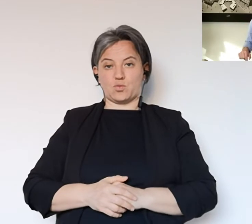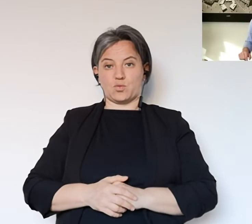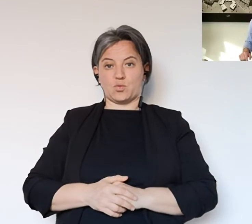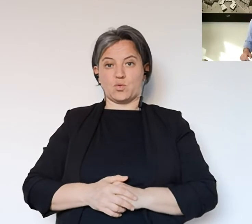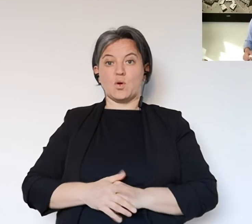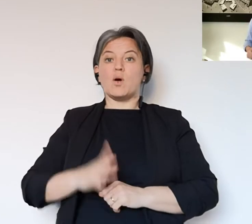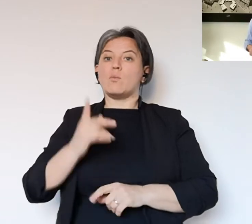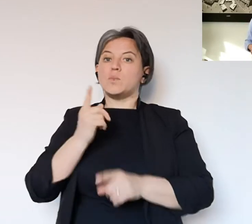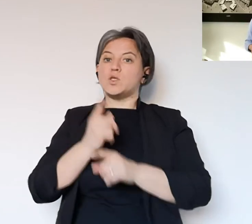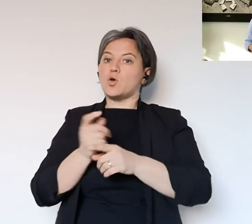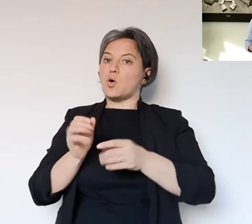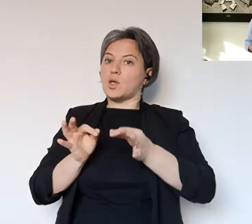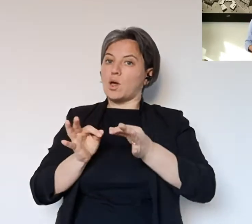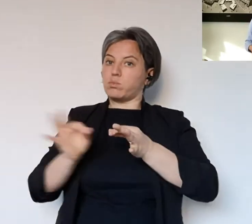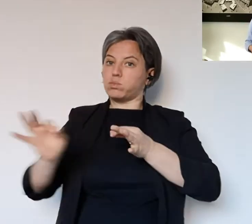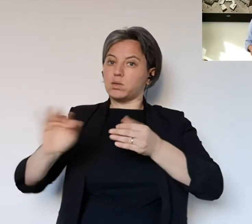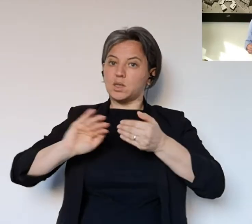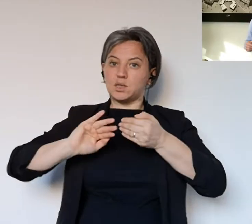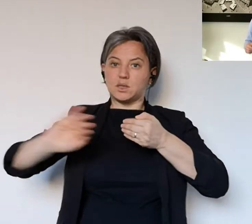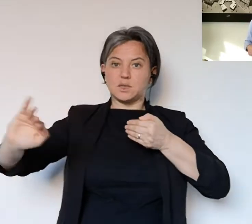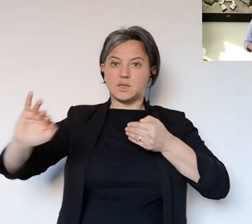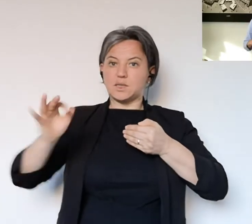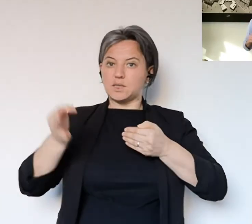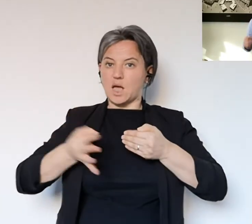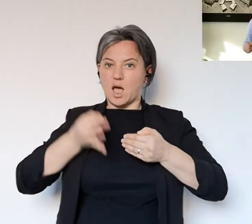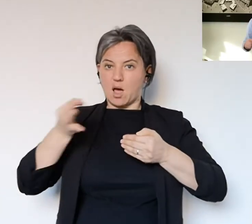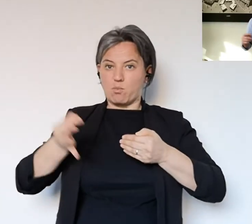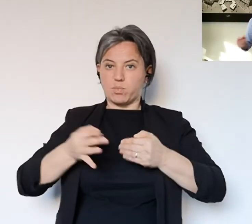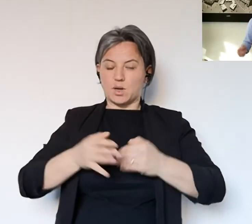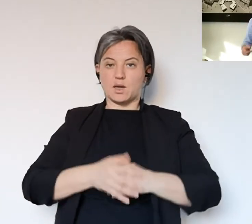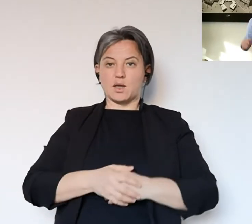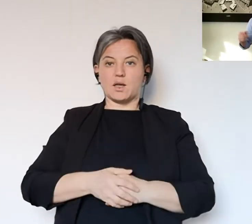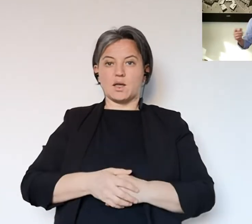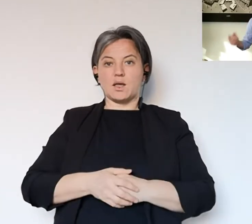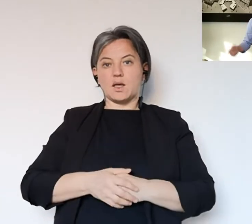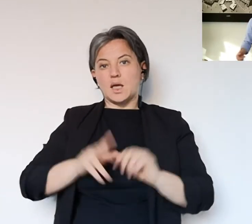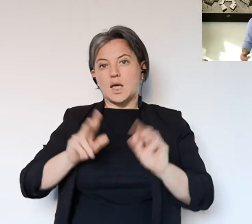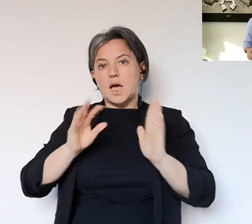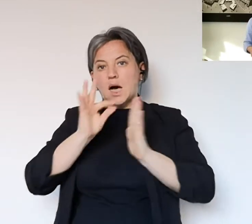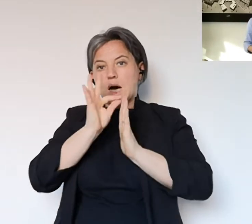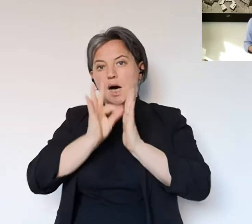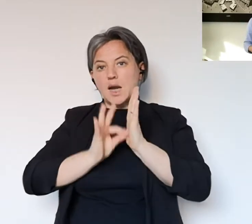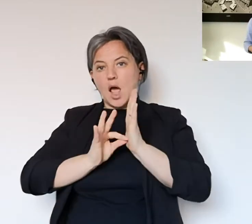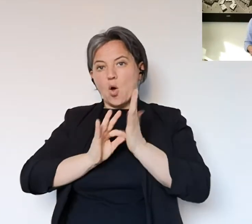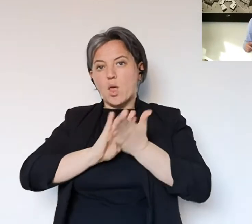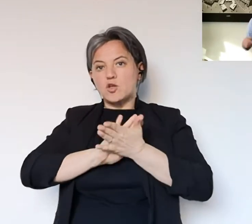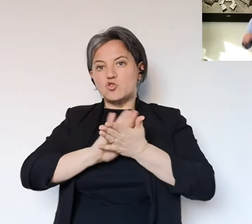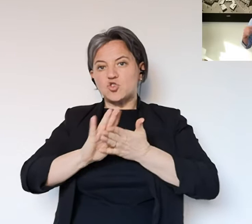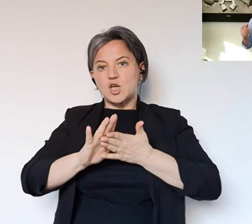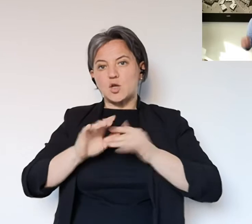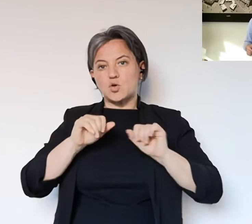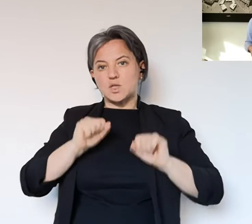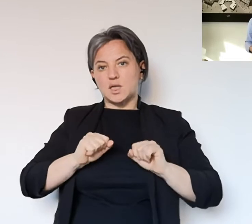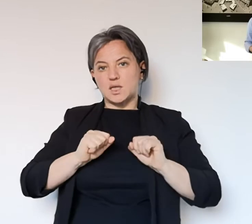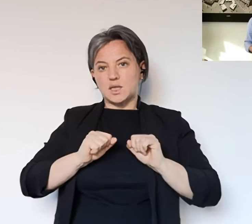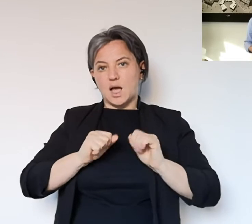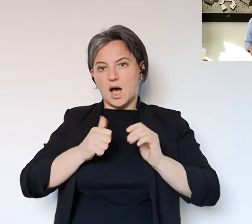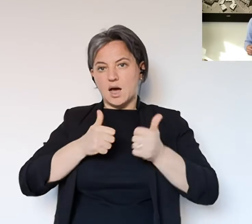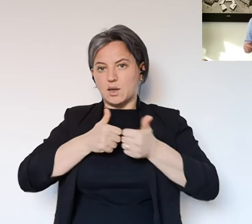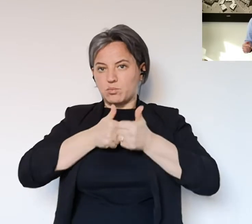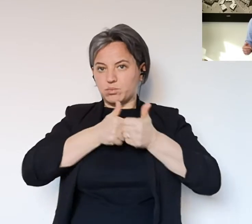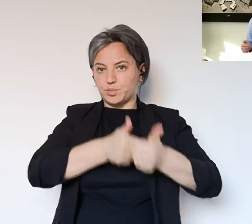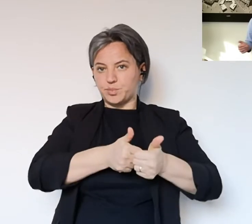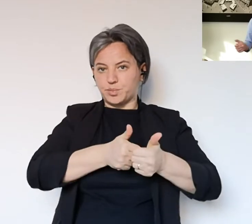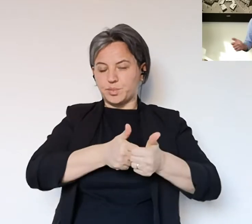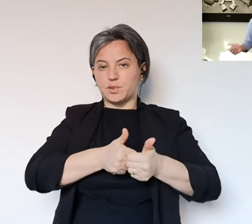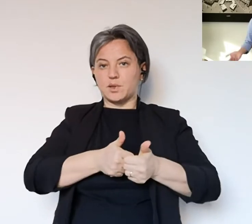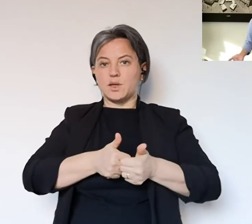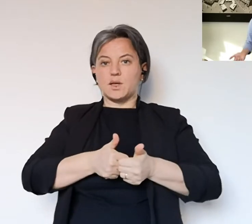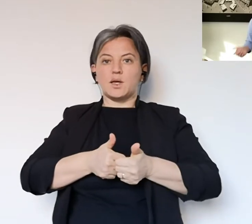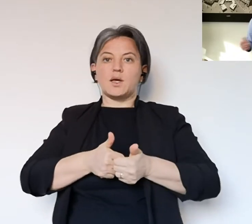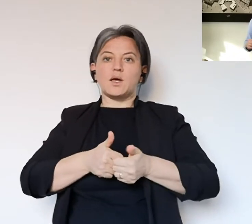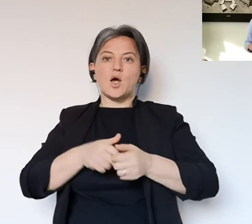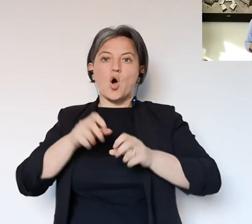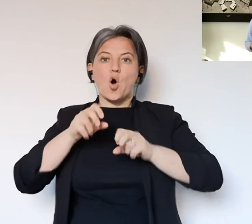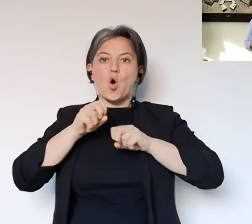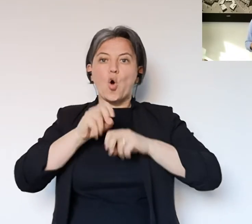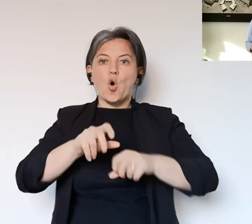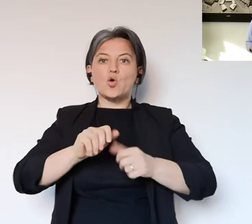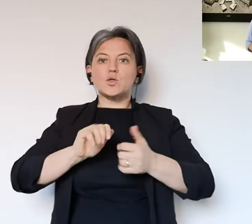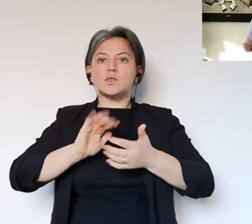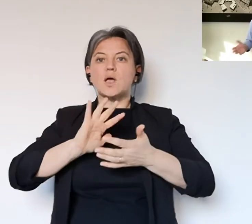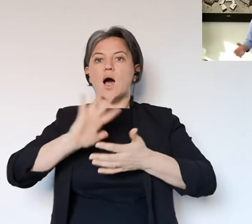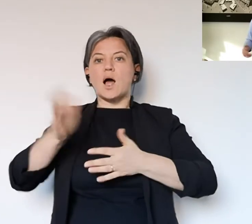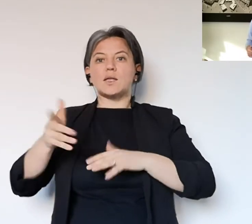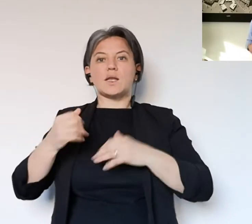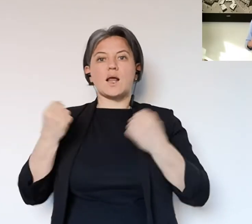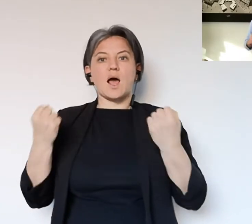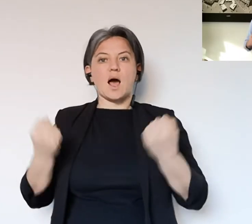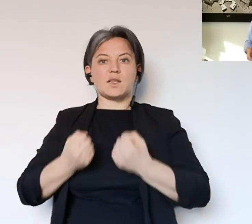'aperto con il rispetto ovviamente del distanziamento e di quelle situazioni igienico-sanitarie. Quindi o